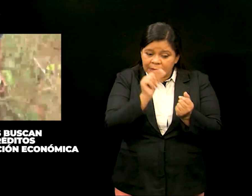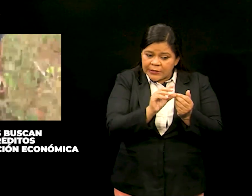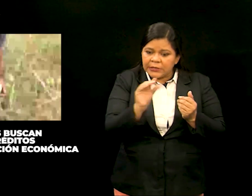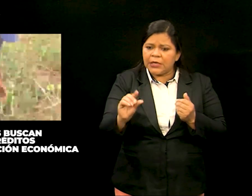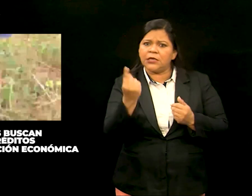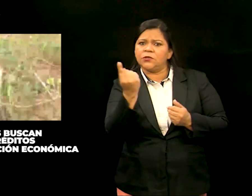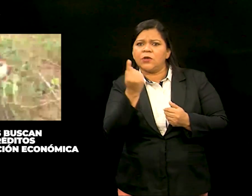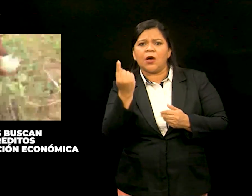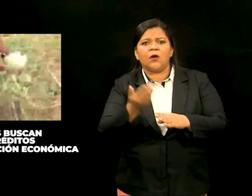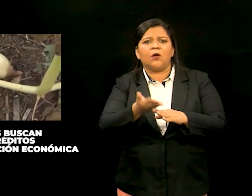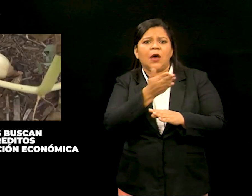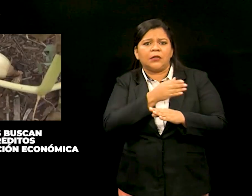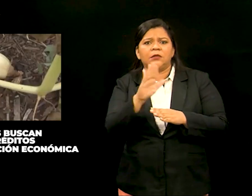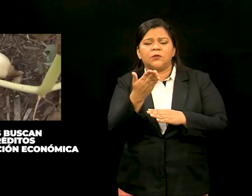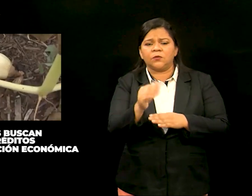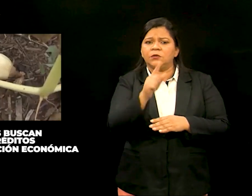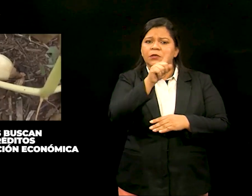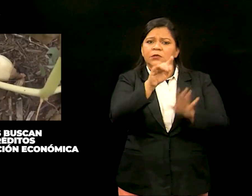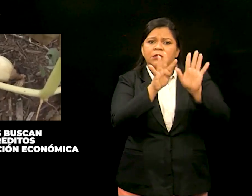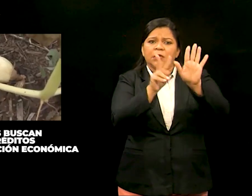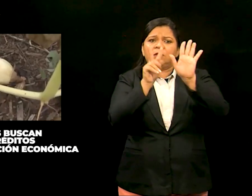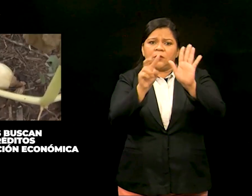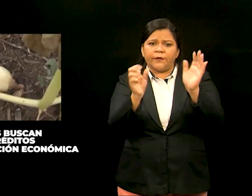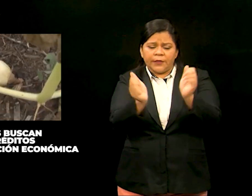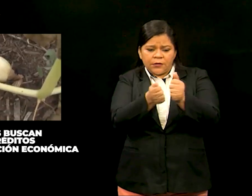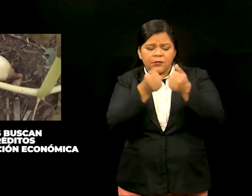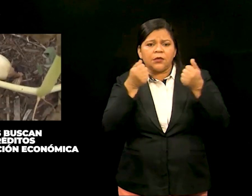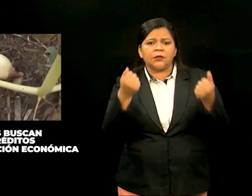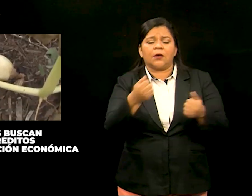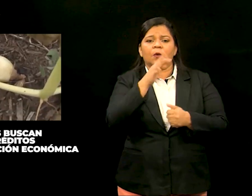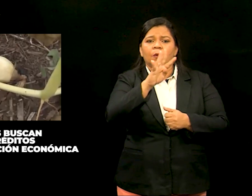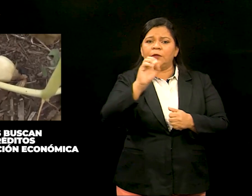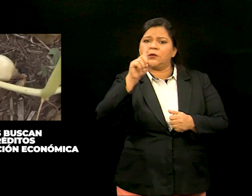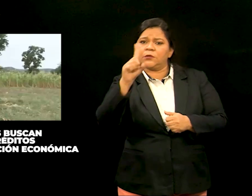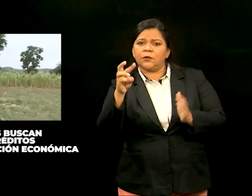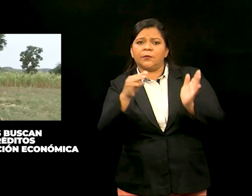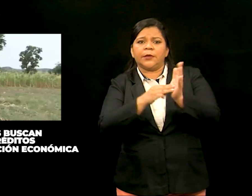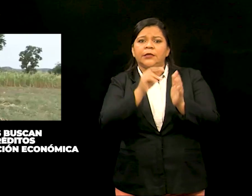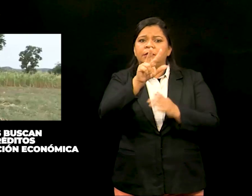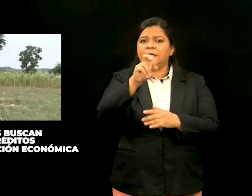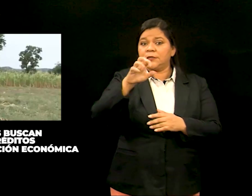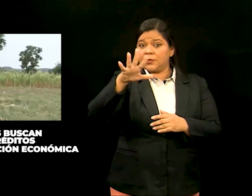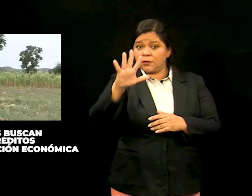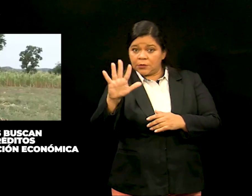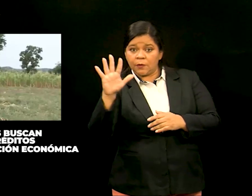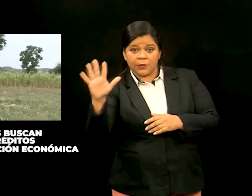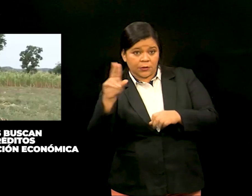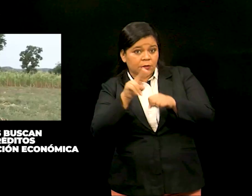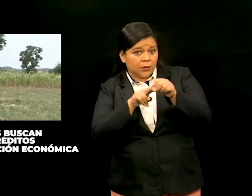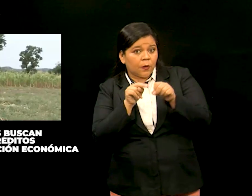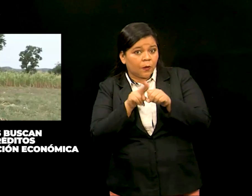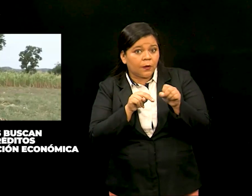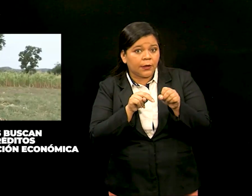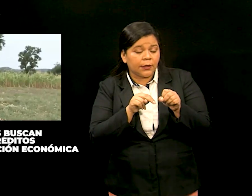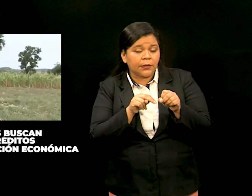únicamente se utilizó la cantidad de 197.401.355 dólares.